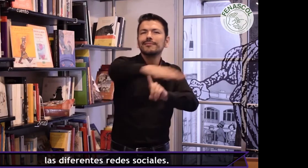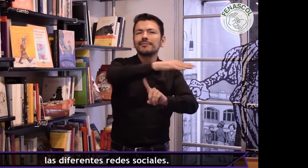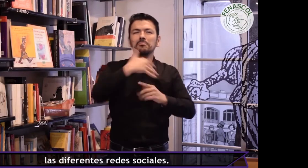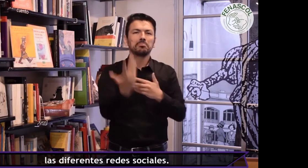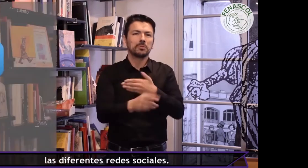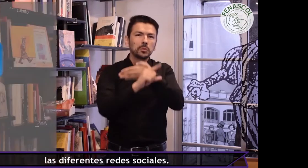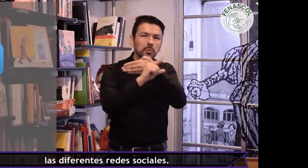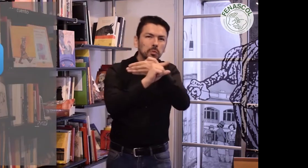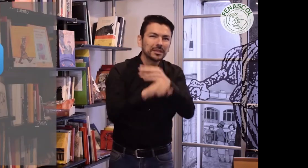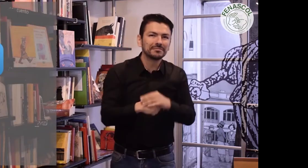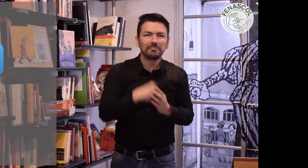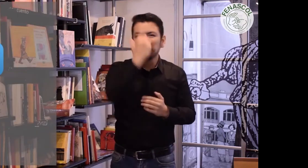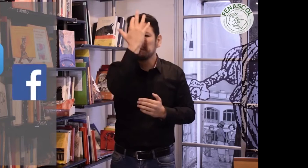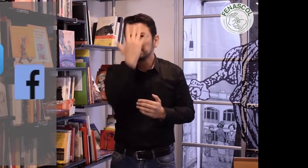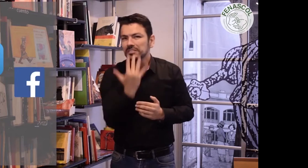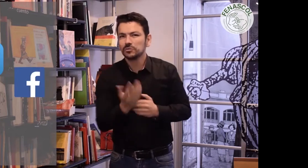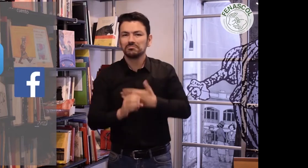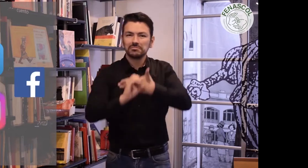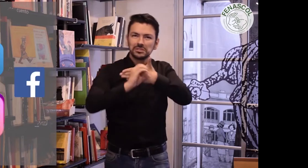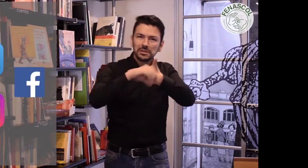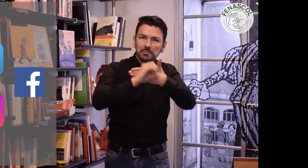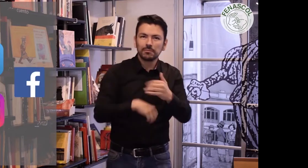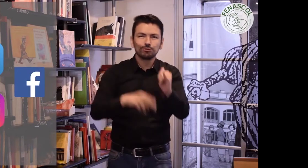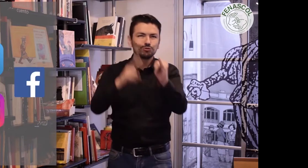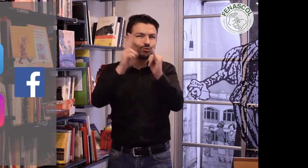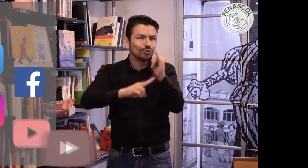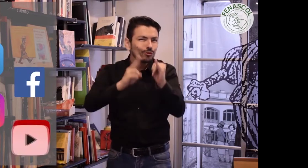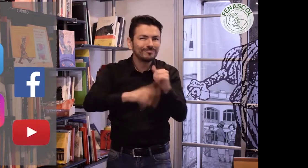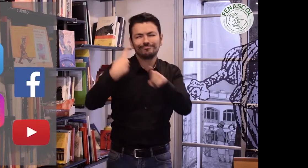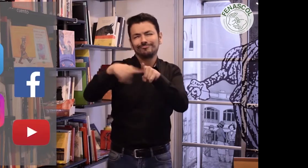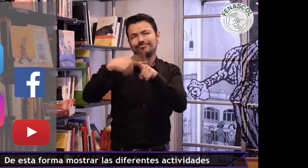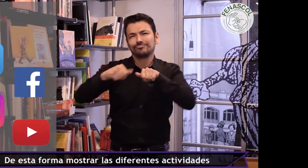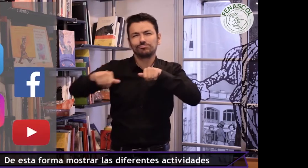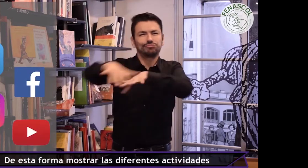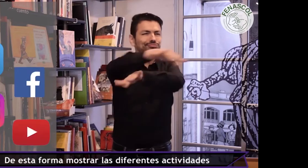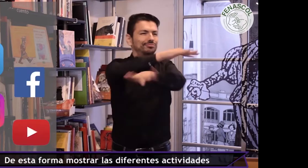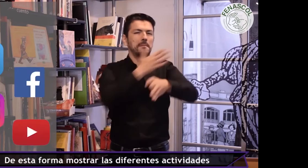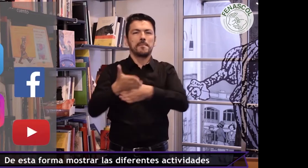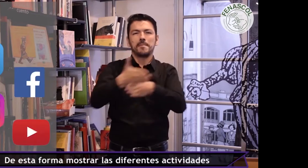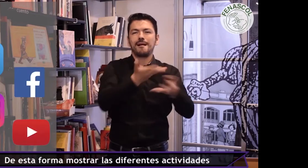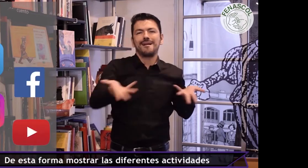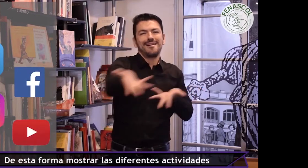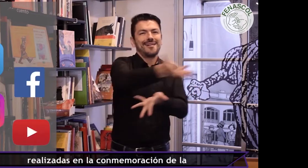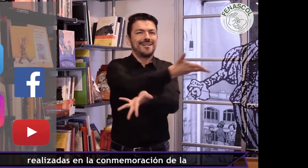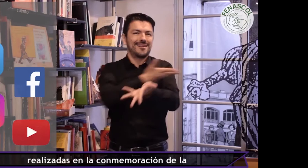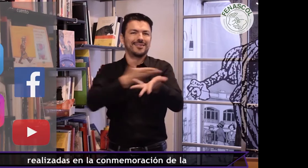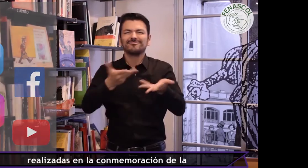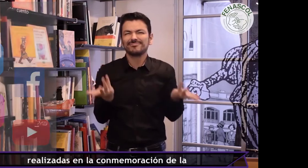twitter facebook instagram youtube de esta forma mostrar las diferentes actividades realizadas en la